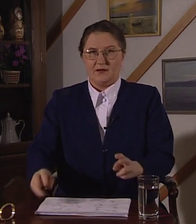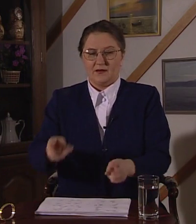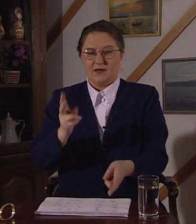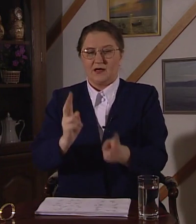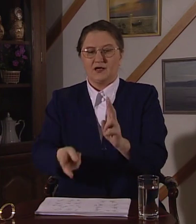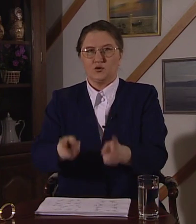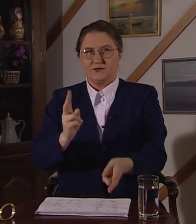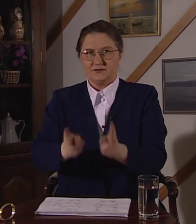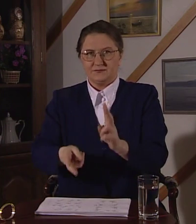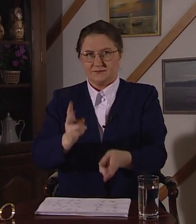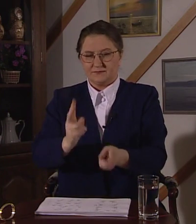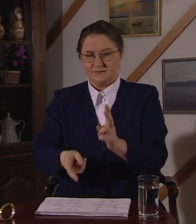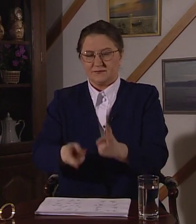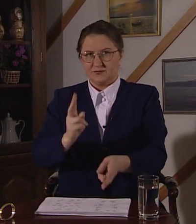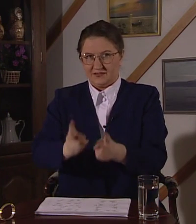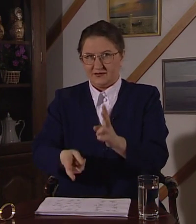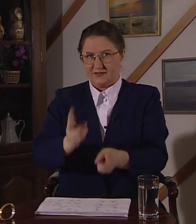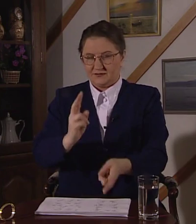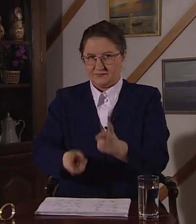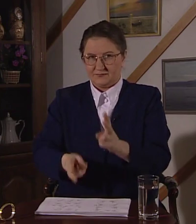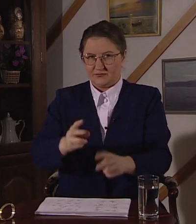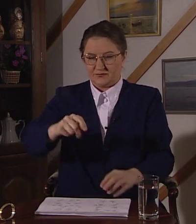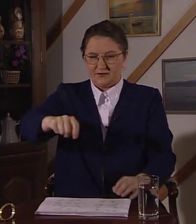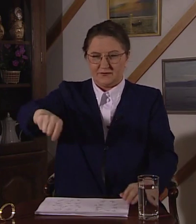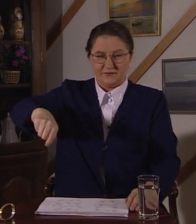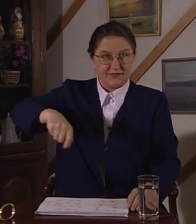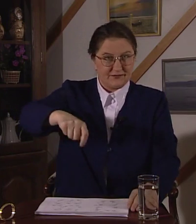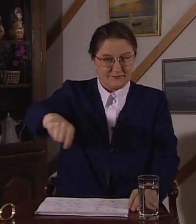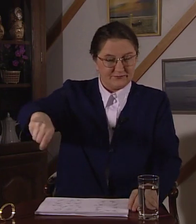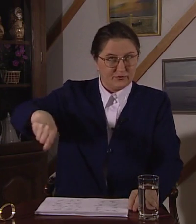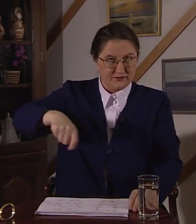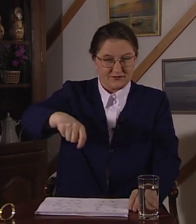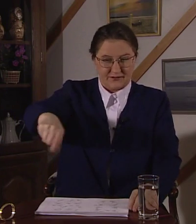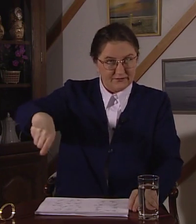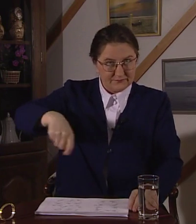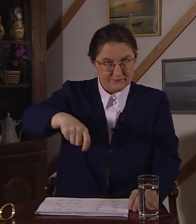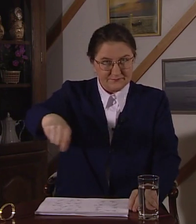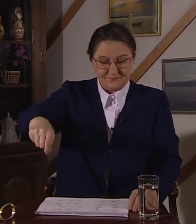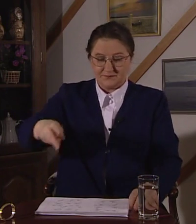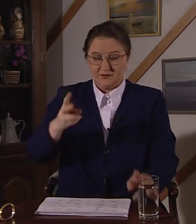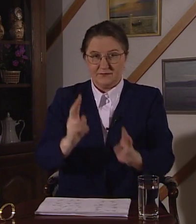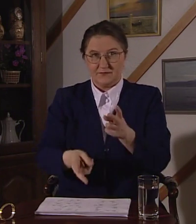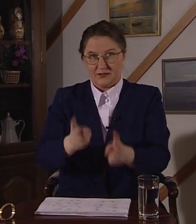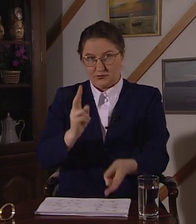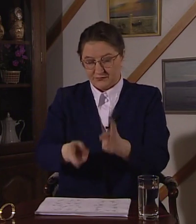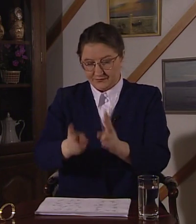Готовить. В смысле варить. У нас было варить. Помните так. И готовить.